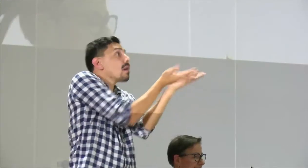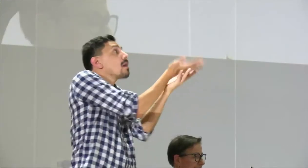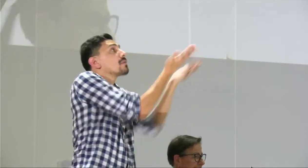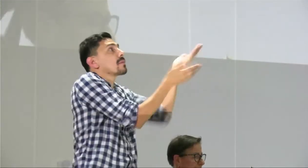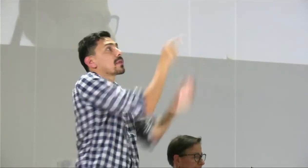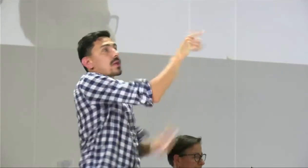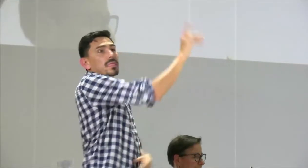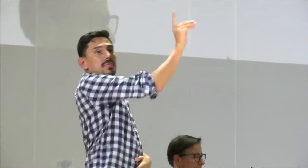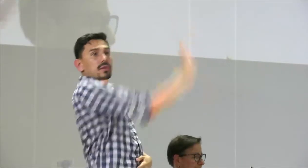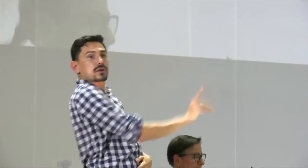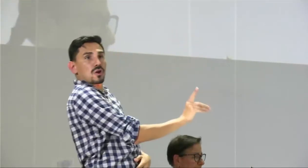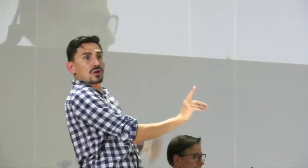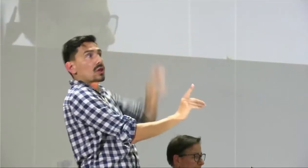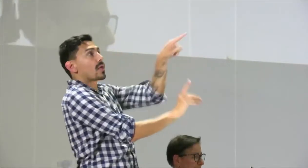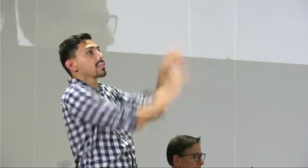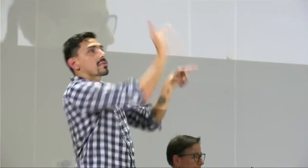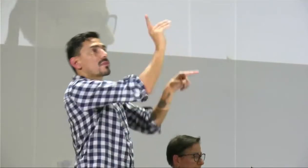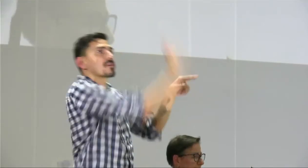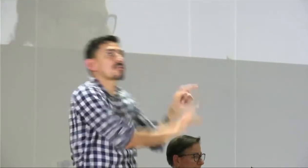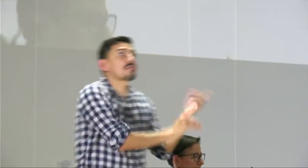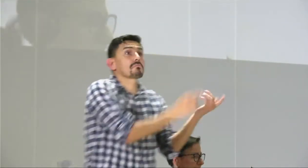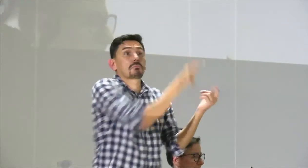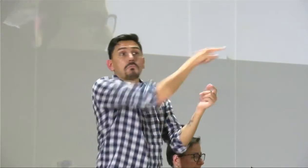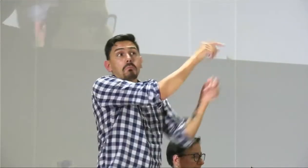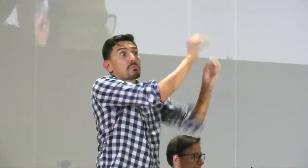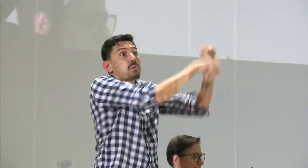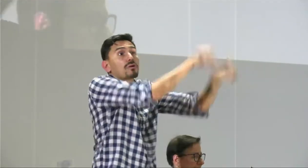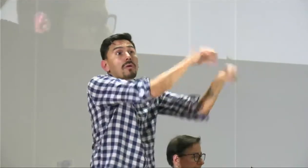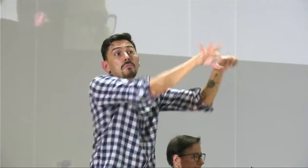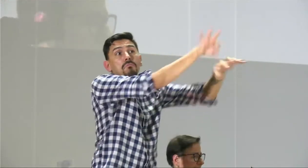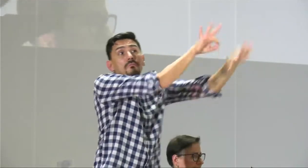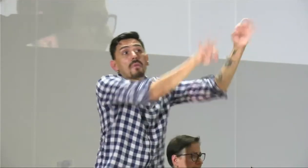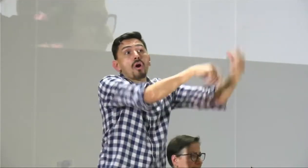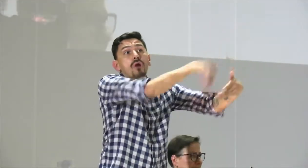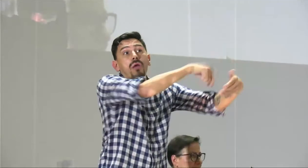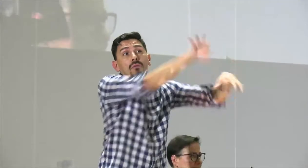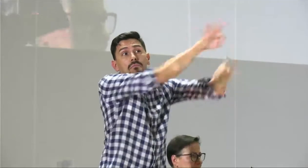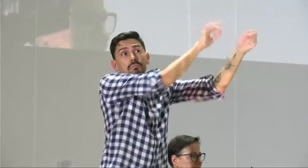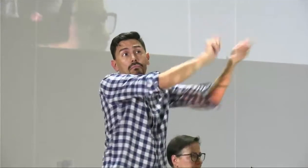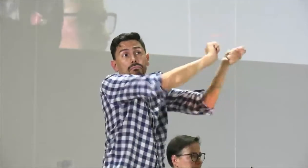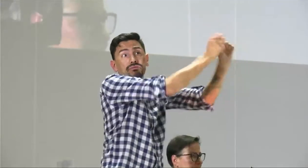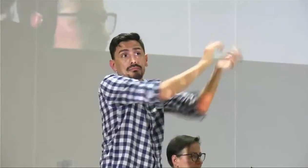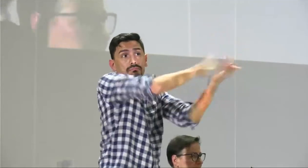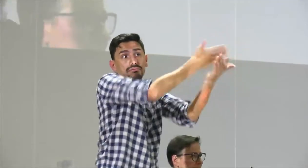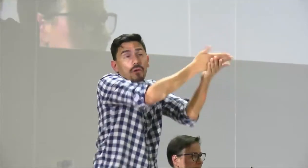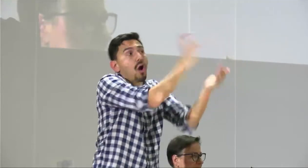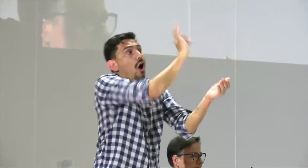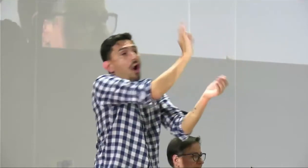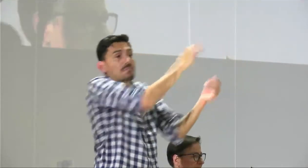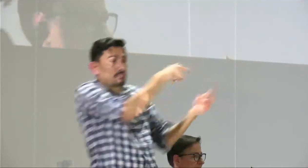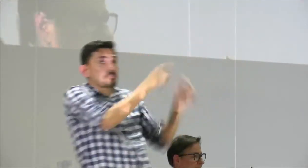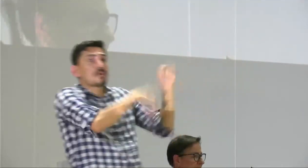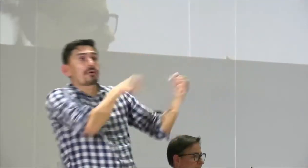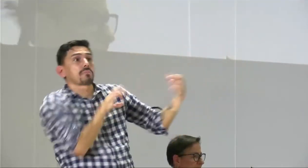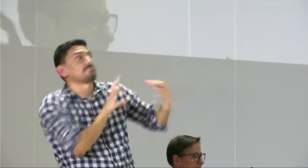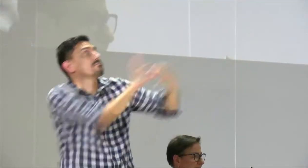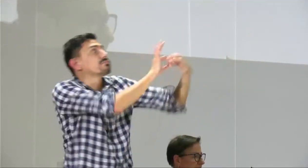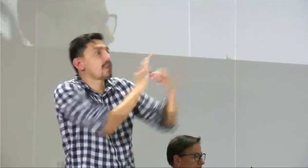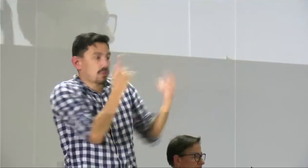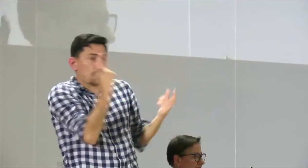maestros sordos para entrar a los concursos y entonces se puede hacer la contratación para